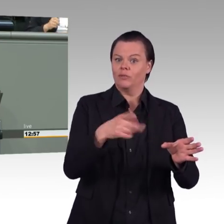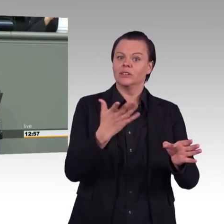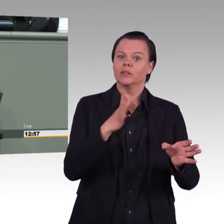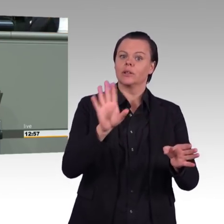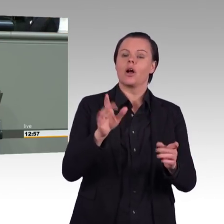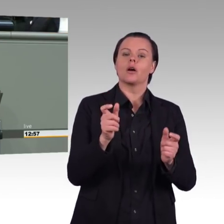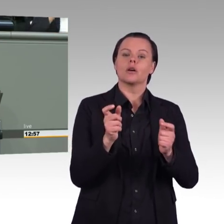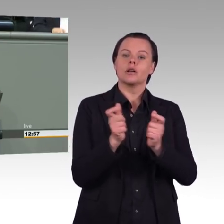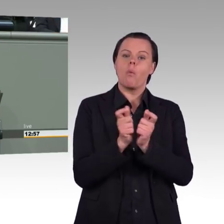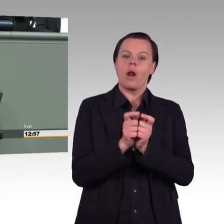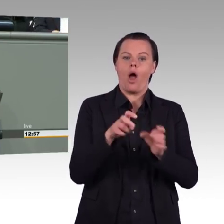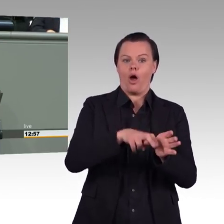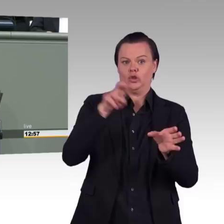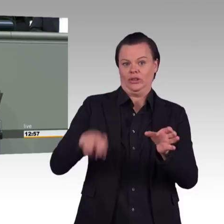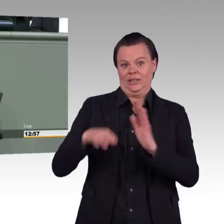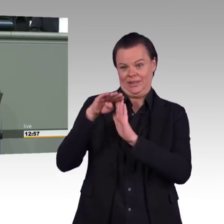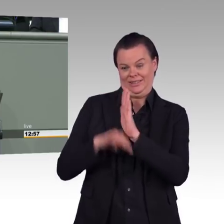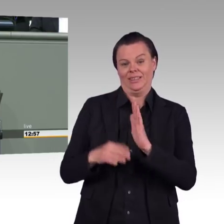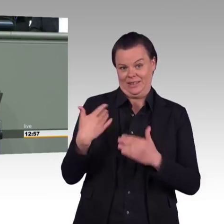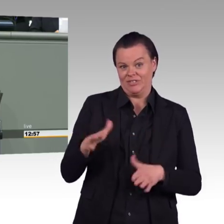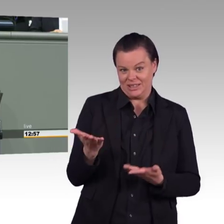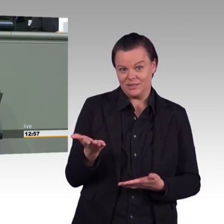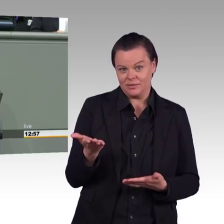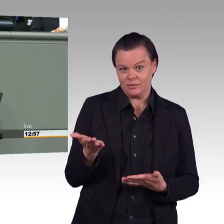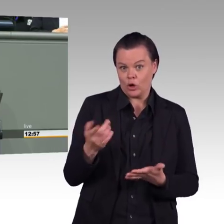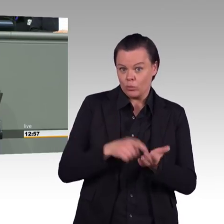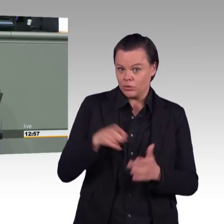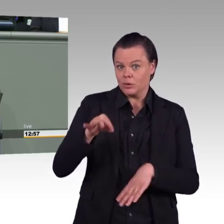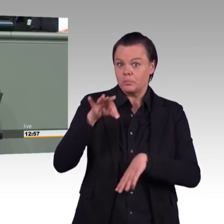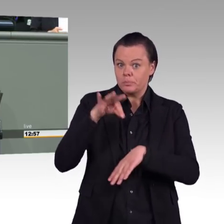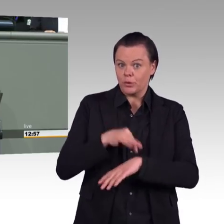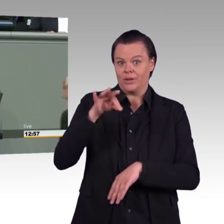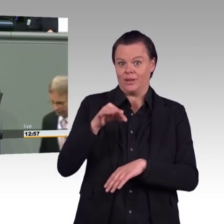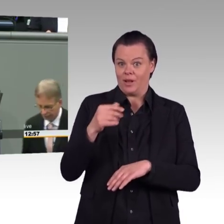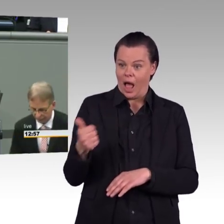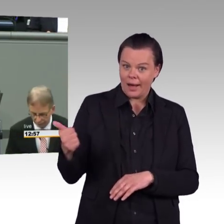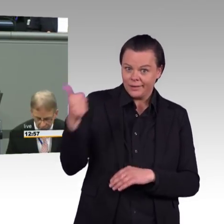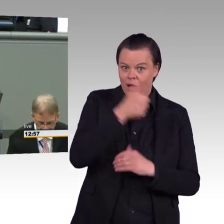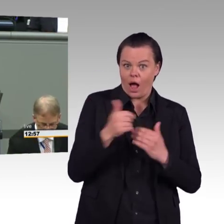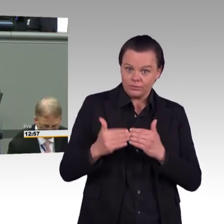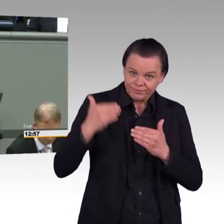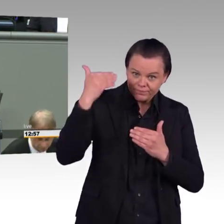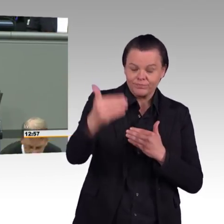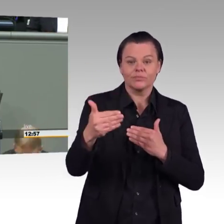Einsetzung der Kohlekommission heute hier in den Bundestag hätten einbringen müssen, meine sehr verehrten Damen und Herren.